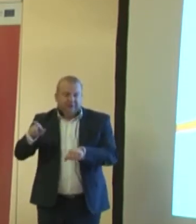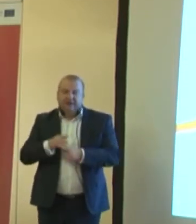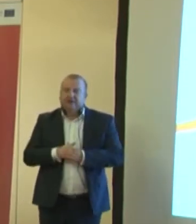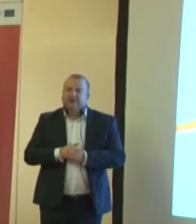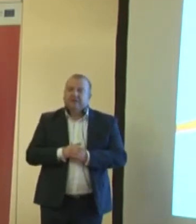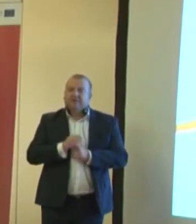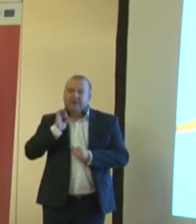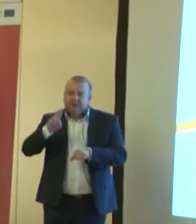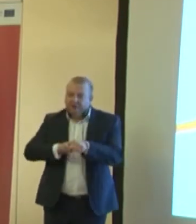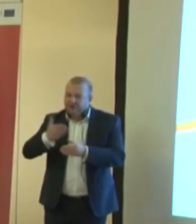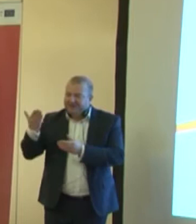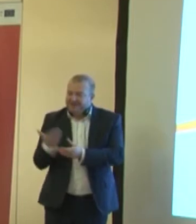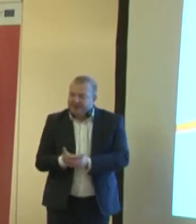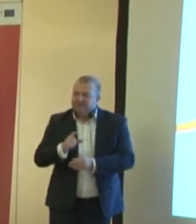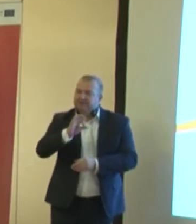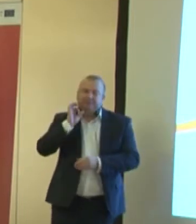ministrze, zapraszam.